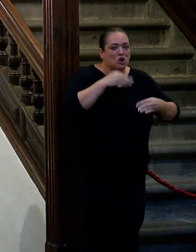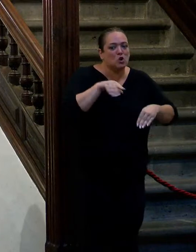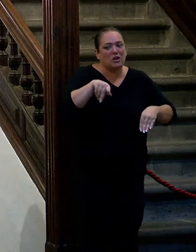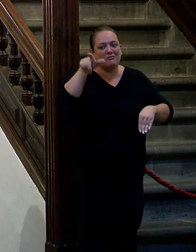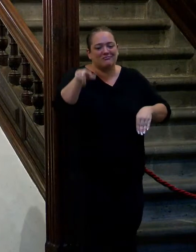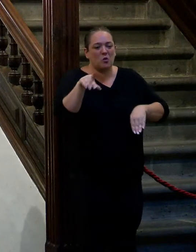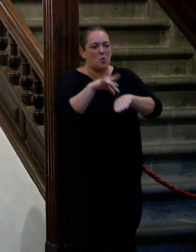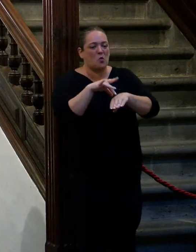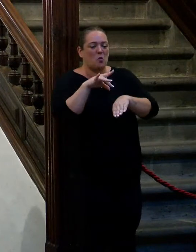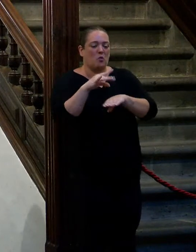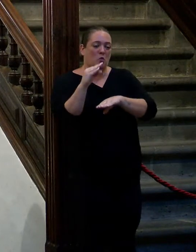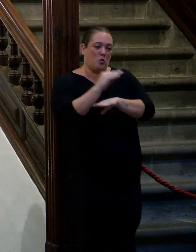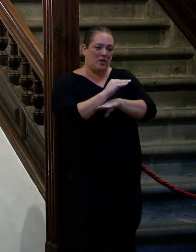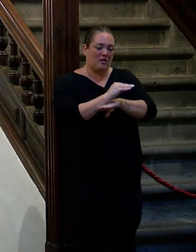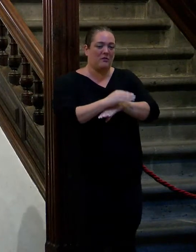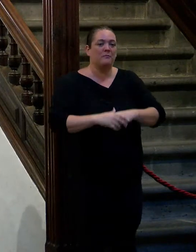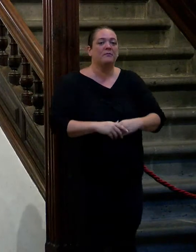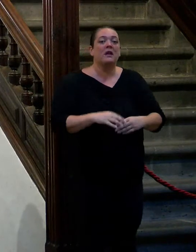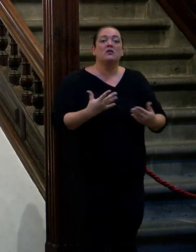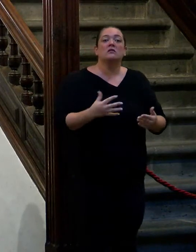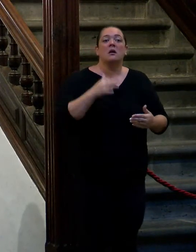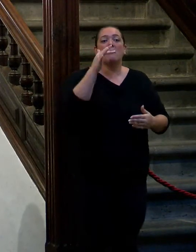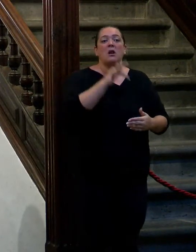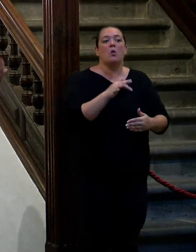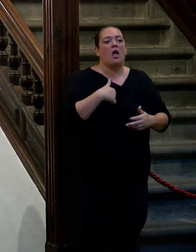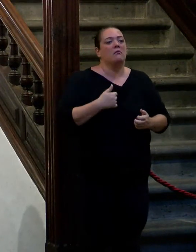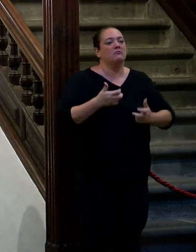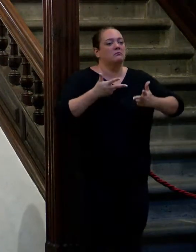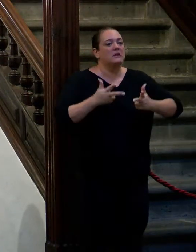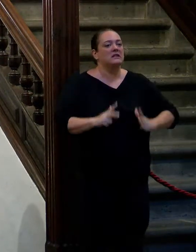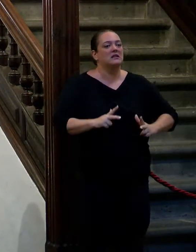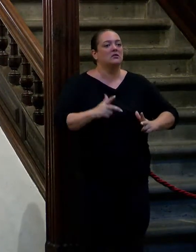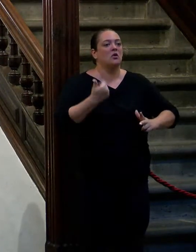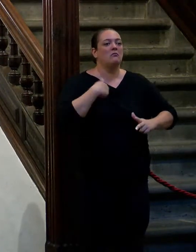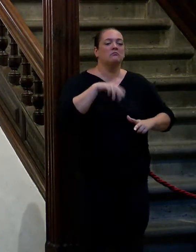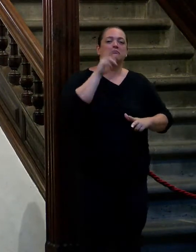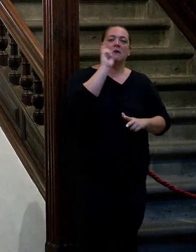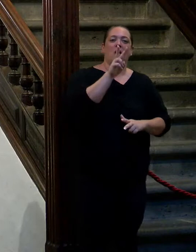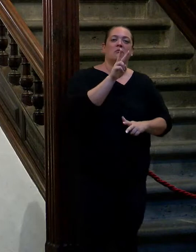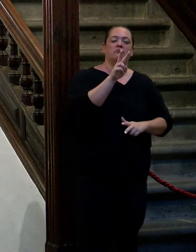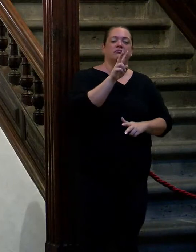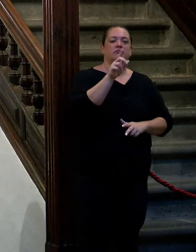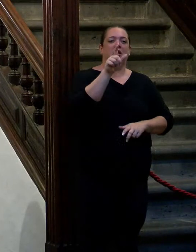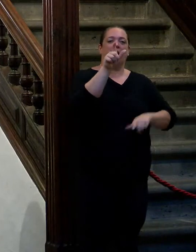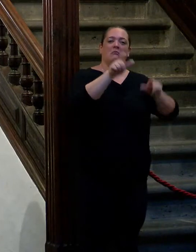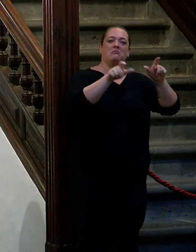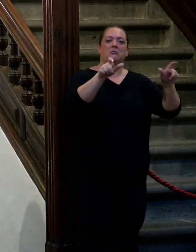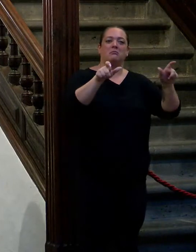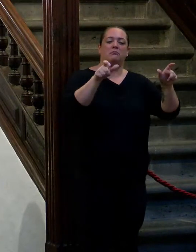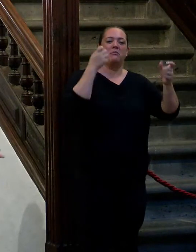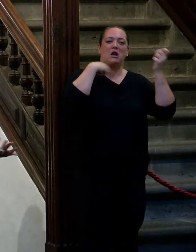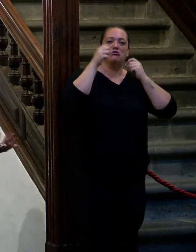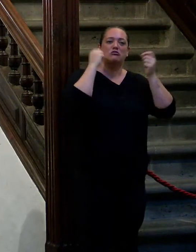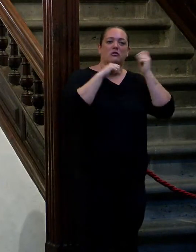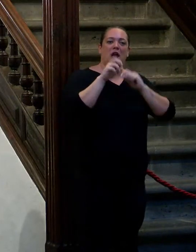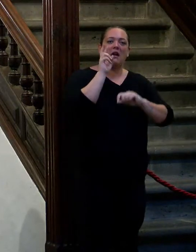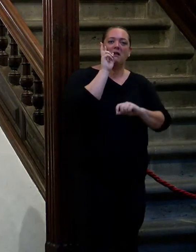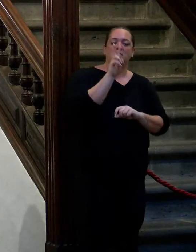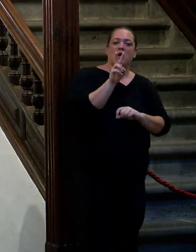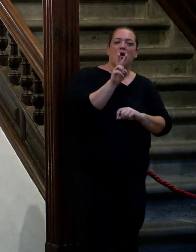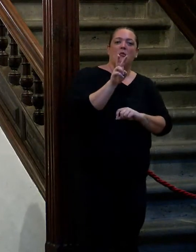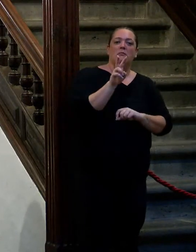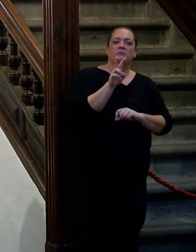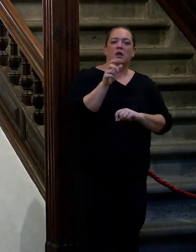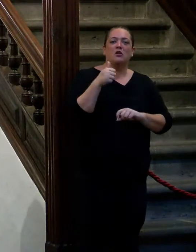y yo pues claro que las películas yo me siento muchas veces y me veo en muchos personajes porque claro yo me conozco a mí como me voy a conocer